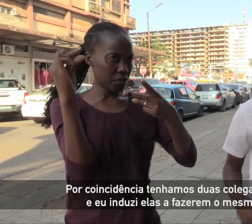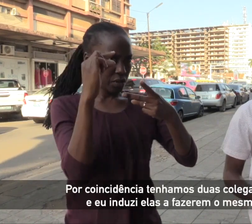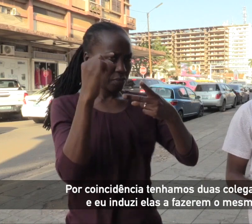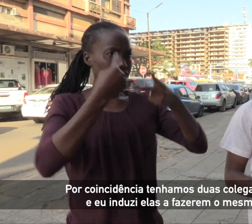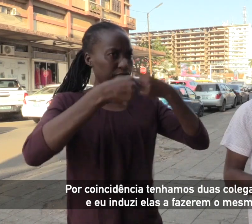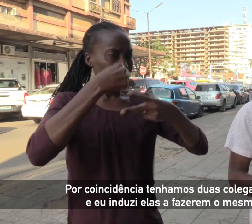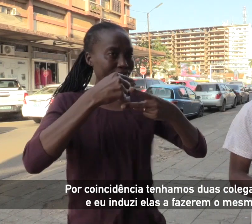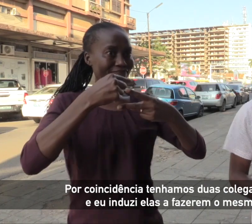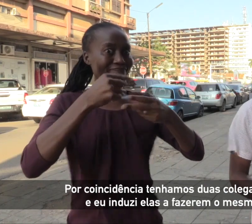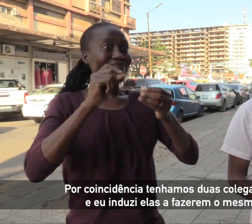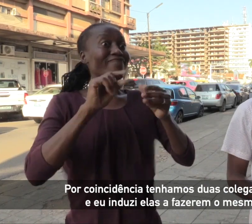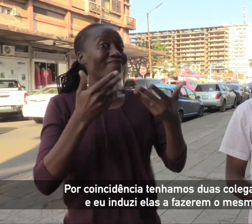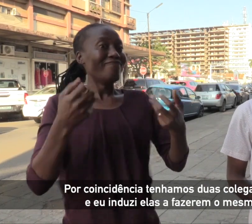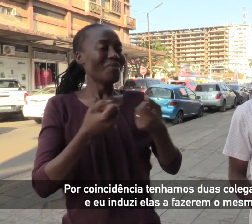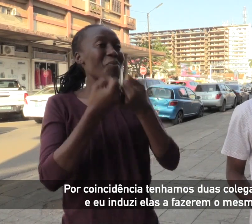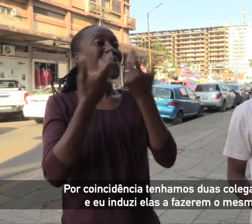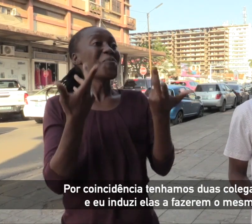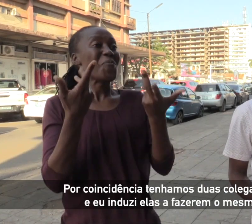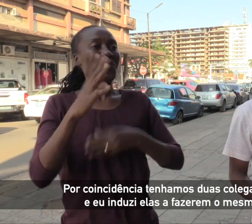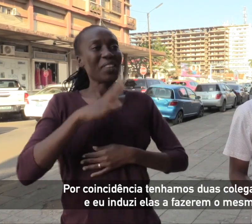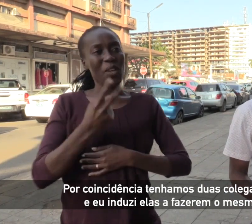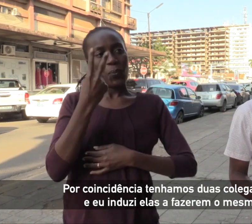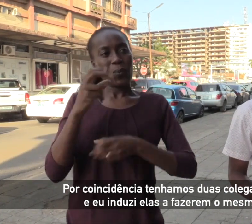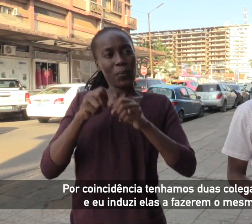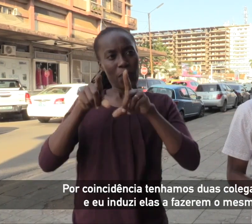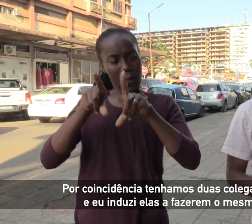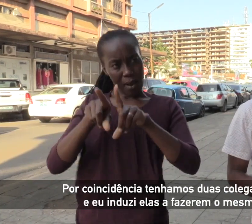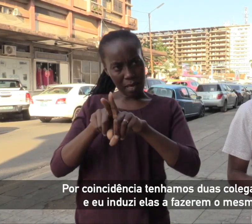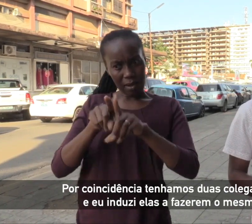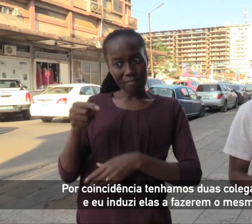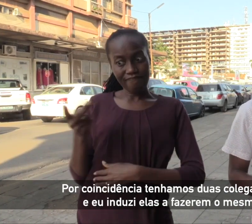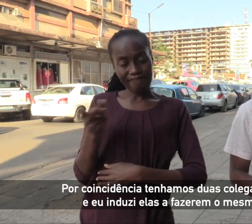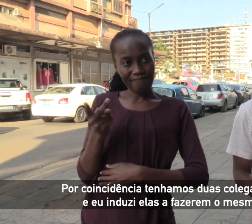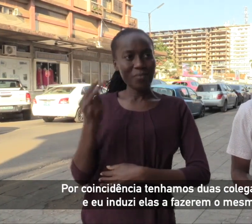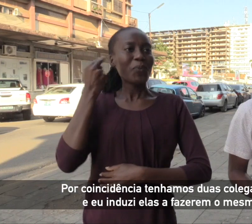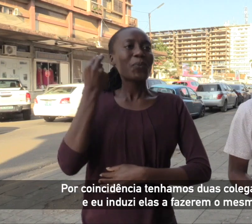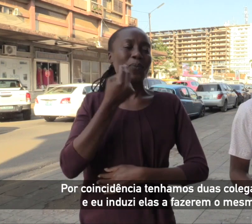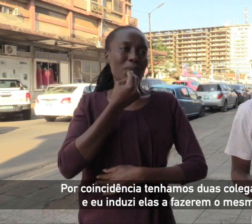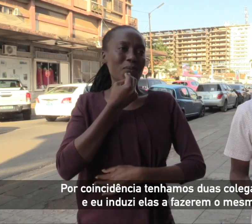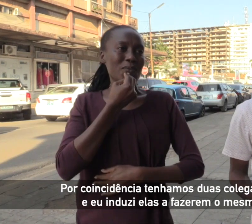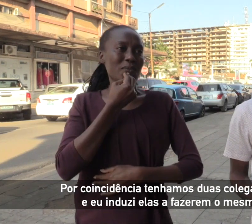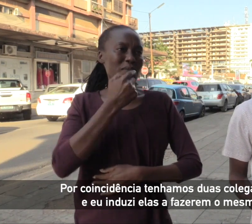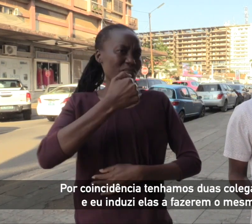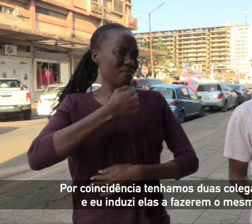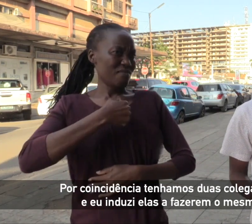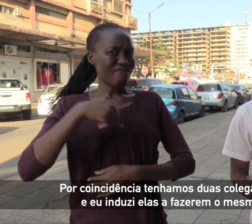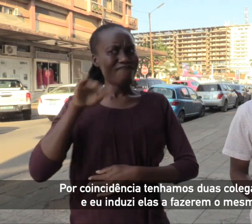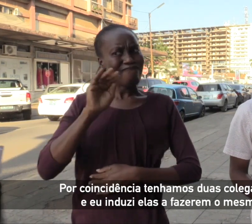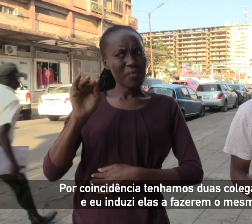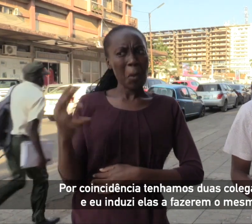por coincidência, tínhamos duas colegas que eram surdas. E eu induzi elas a fazer o mesmo curso que eu estava